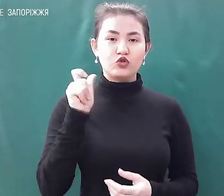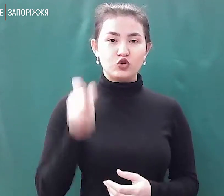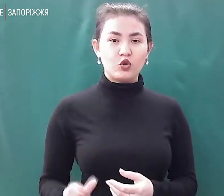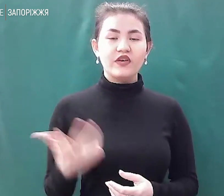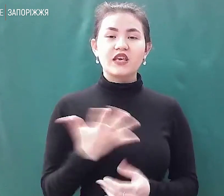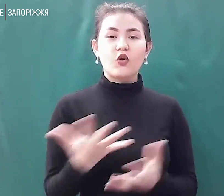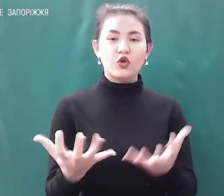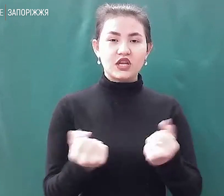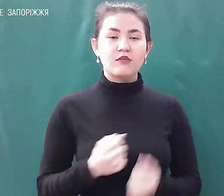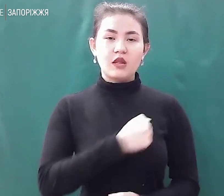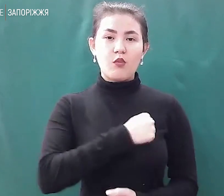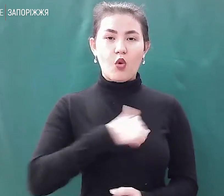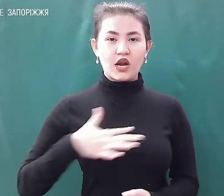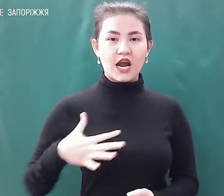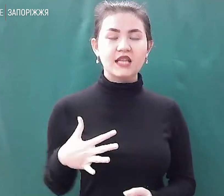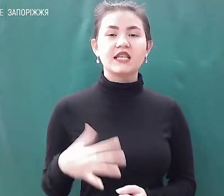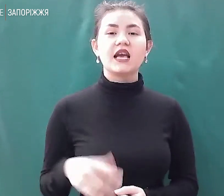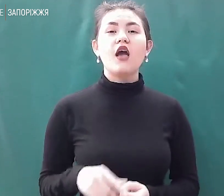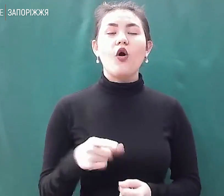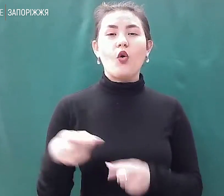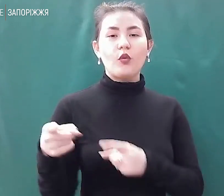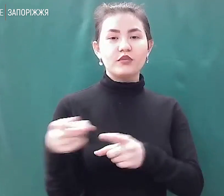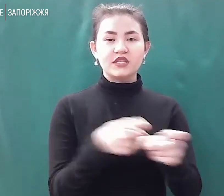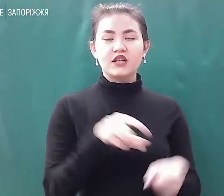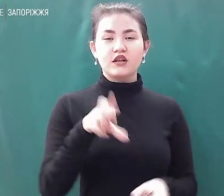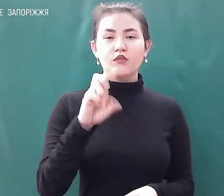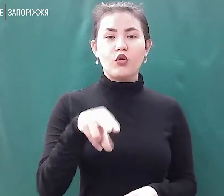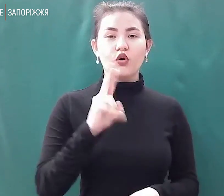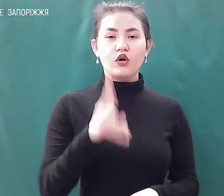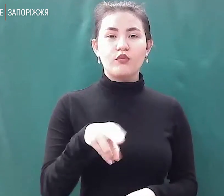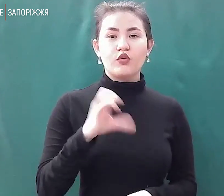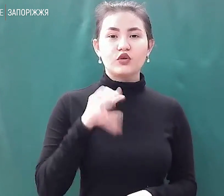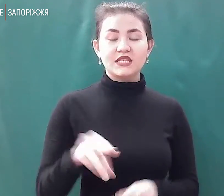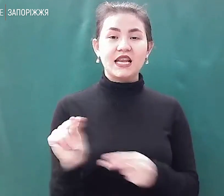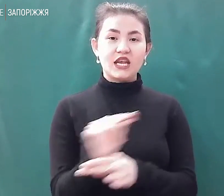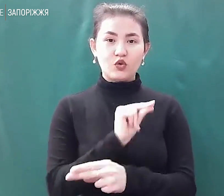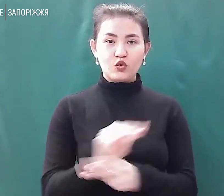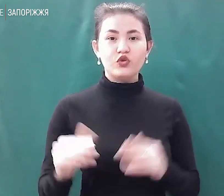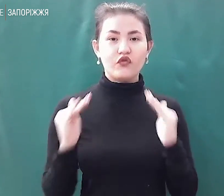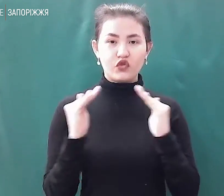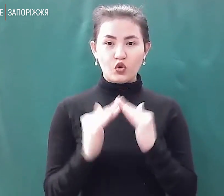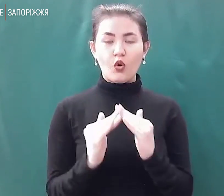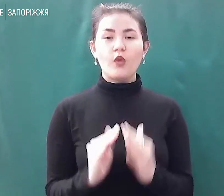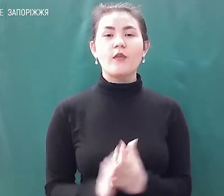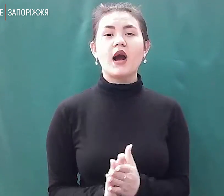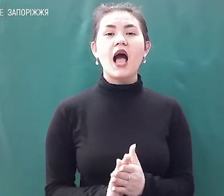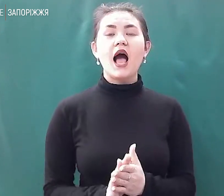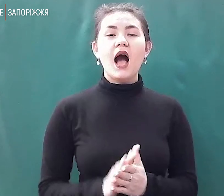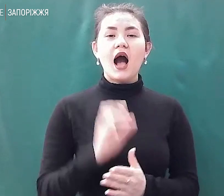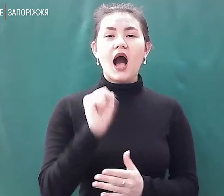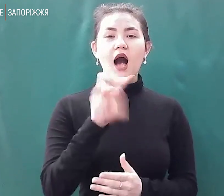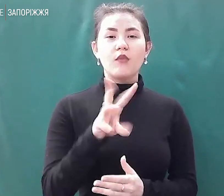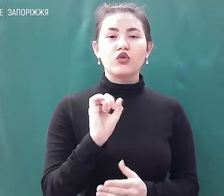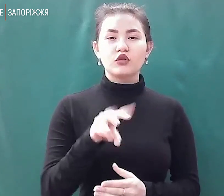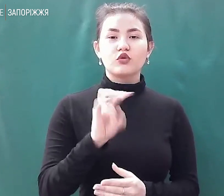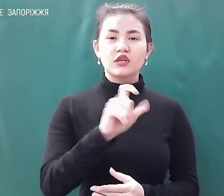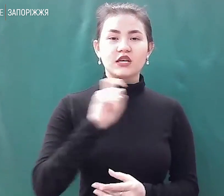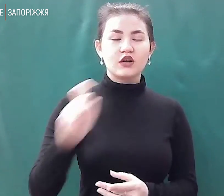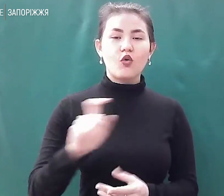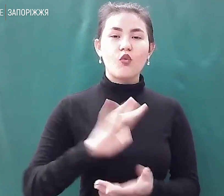поранення під час обстрілу блокпоста, лікують вдома в амбулаторних умовах. Троє військових